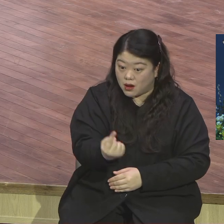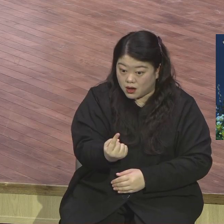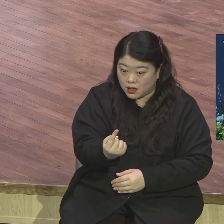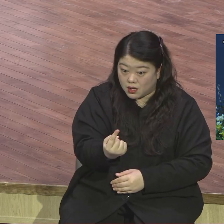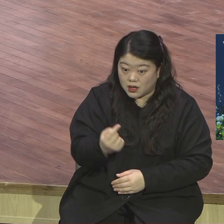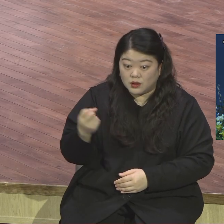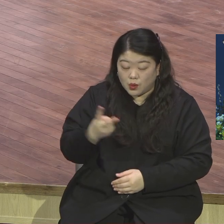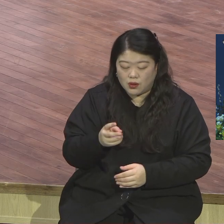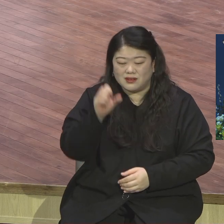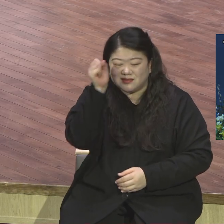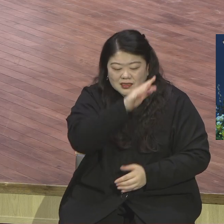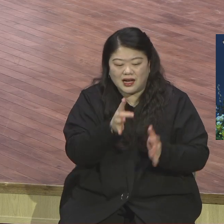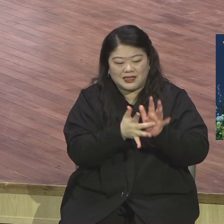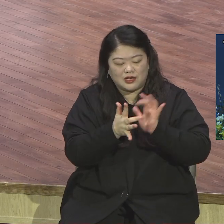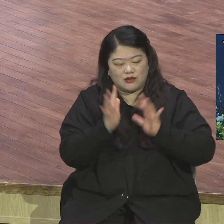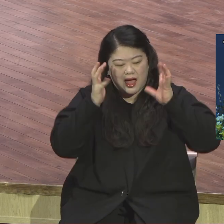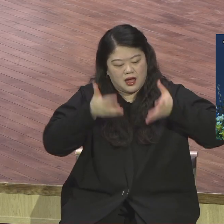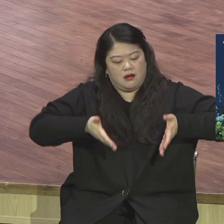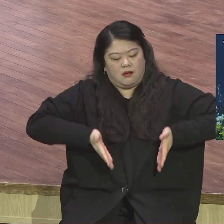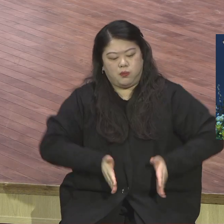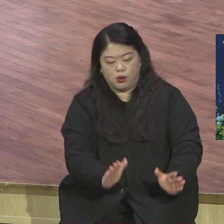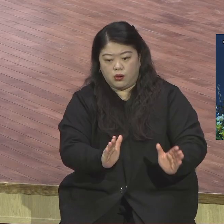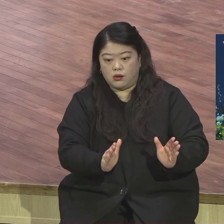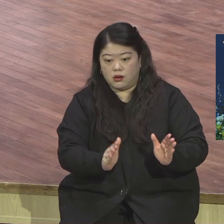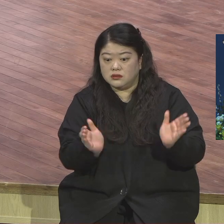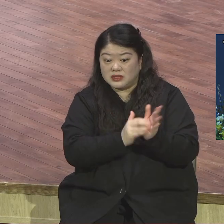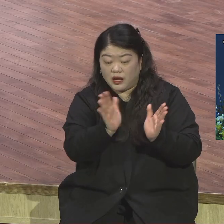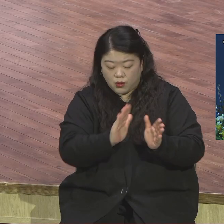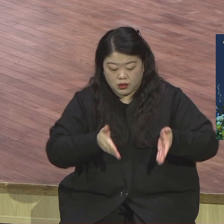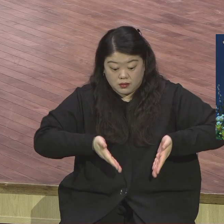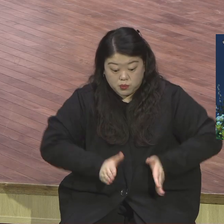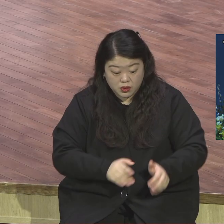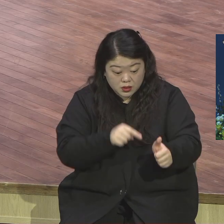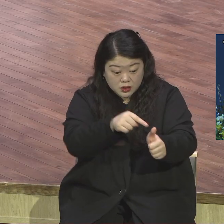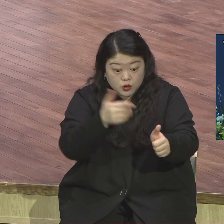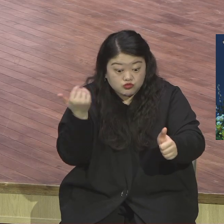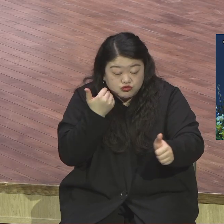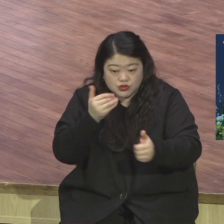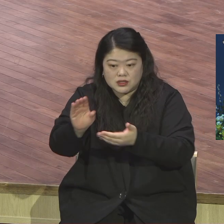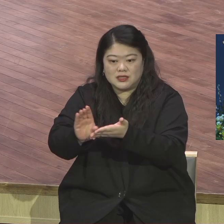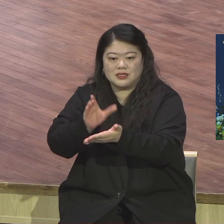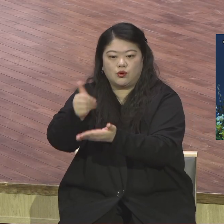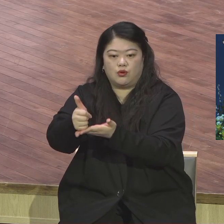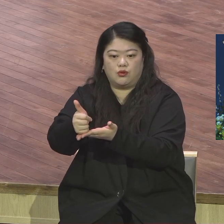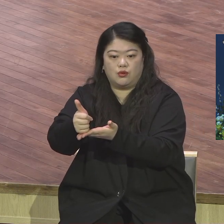대심을 선포하는 그런 직접적인 현장이기 때문에 이렇게 말씀하신 거예요.